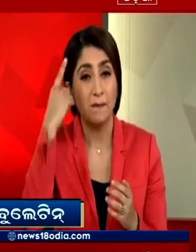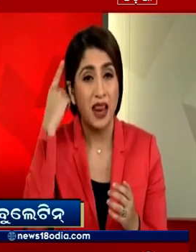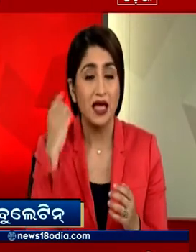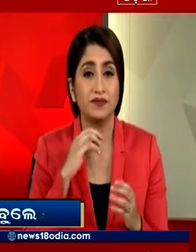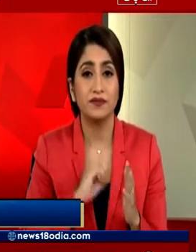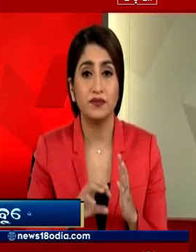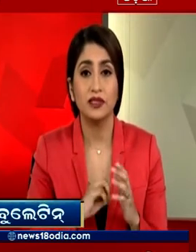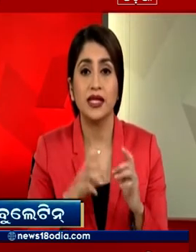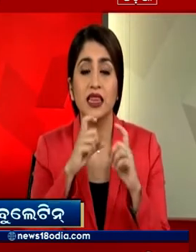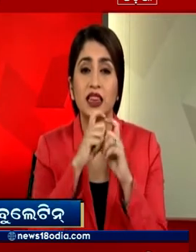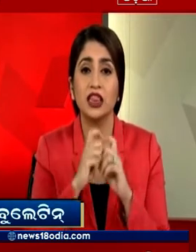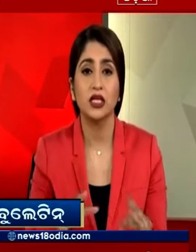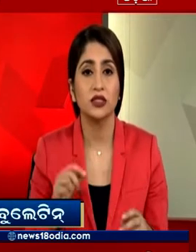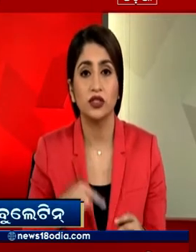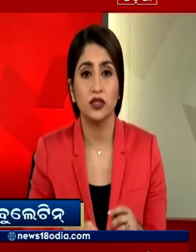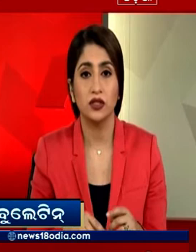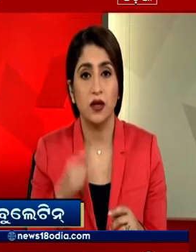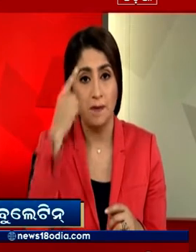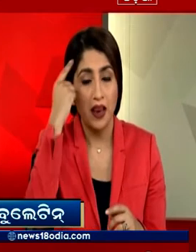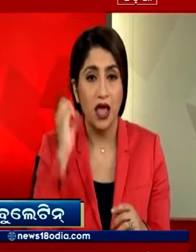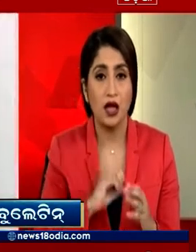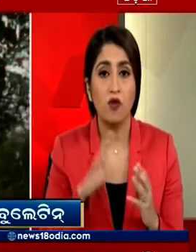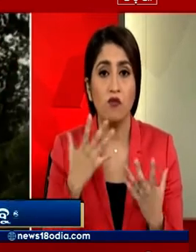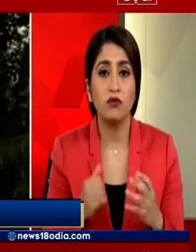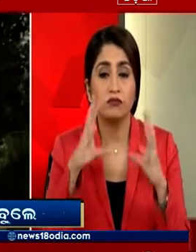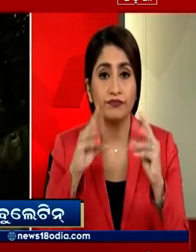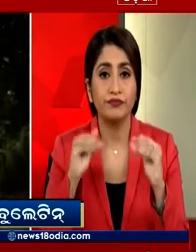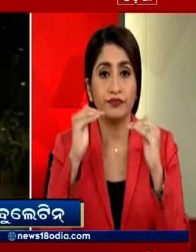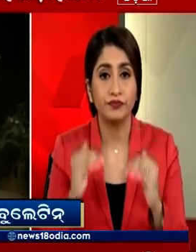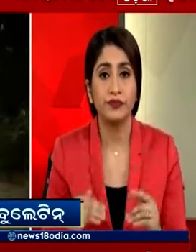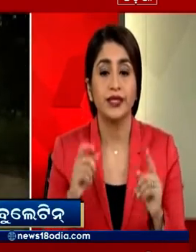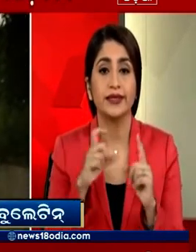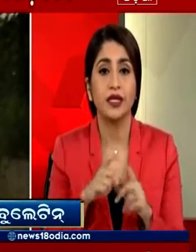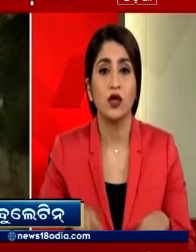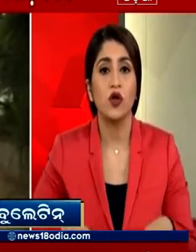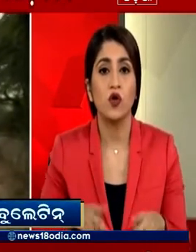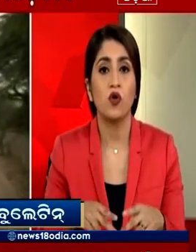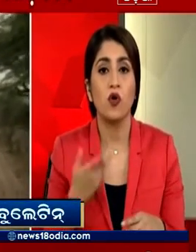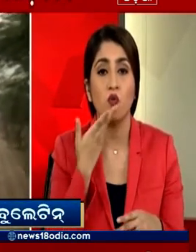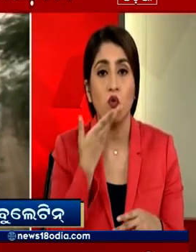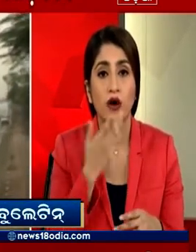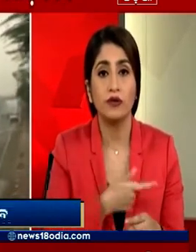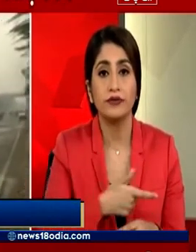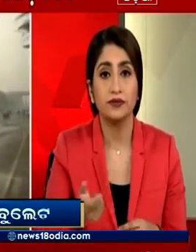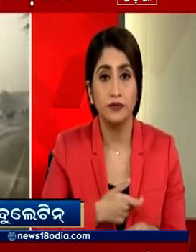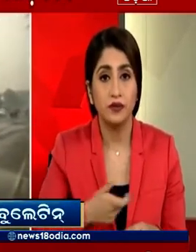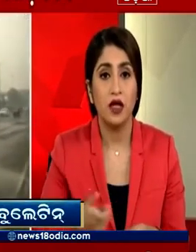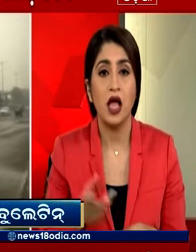खतरनाक इस्तरव पर पहुँच चुका है प्रदूशन को कम करने के लिए दिली की सडकों पर पानी का छड़काप किया जा रहा है